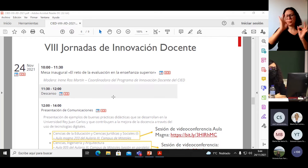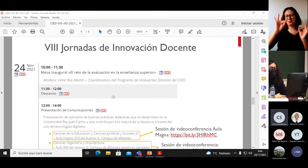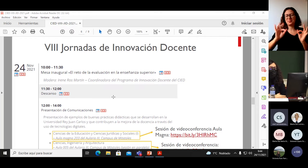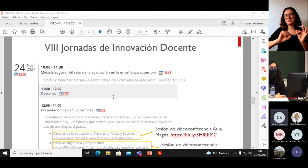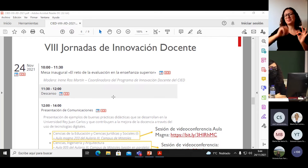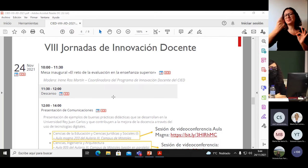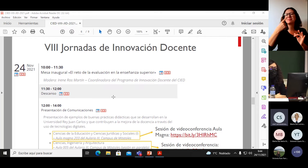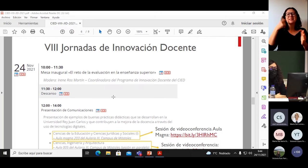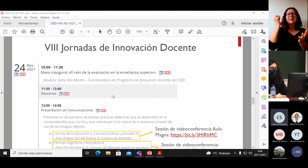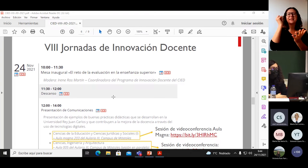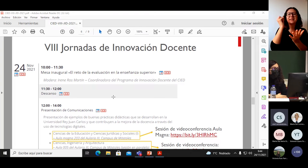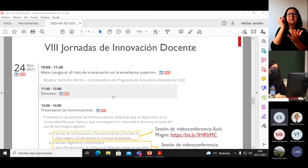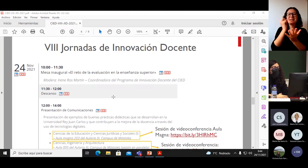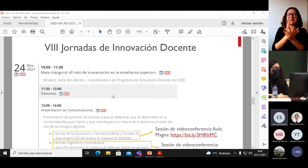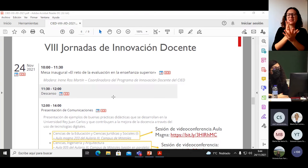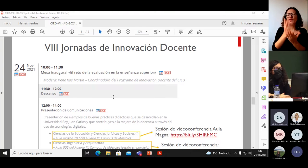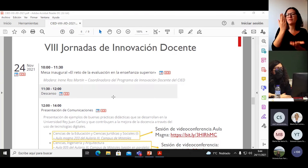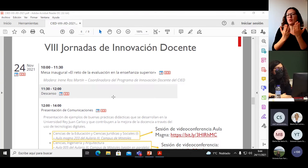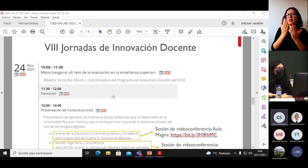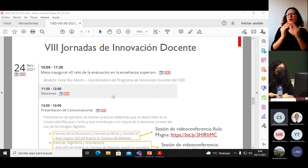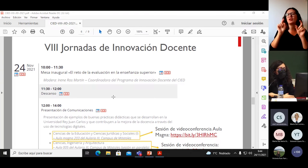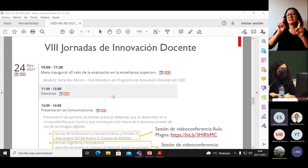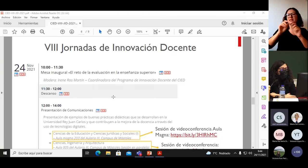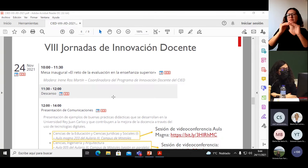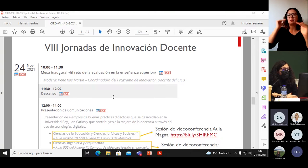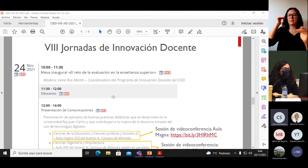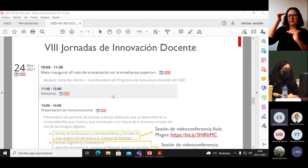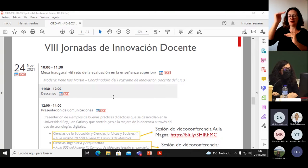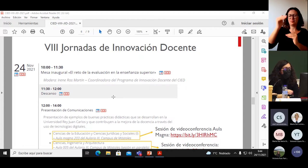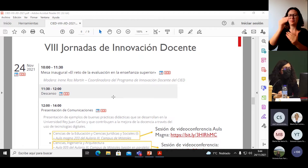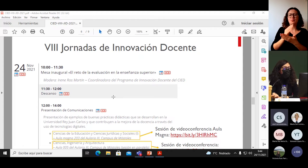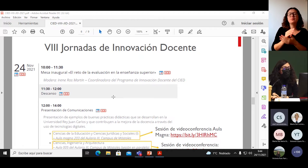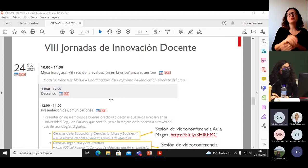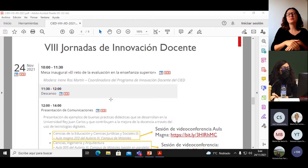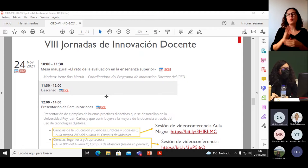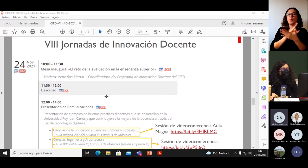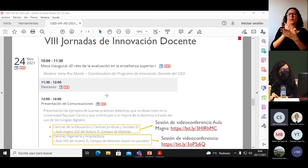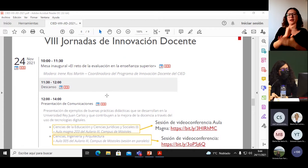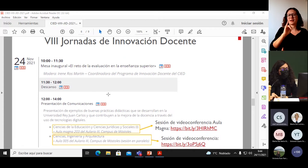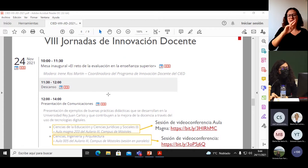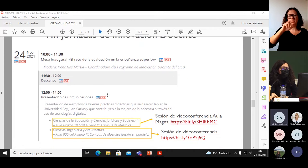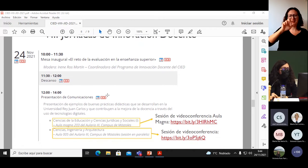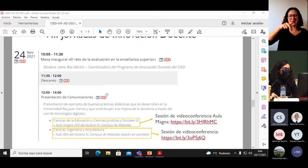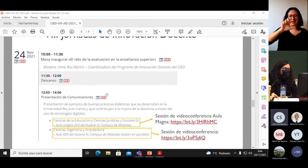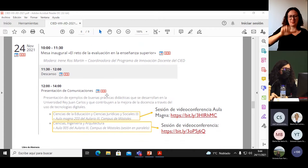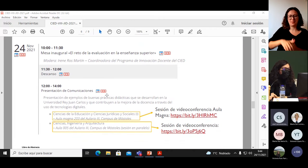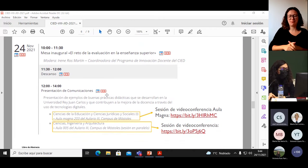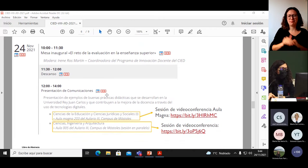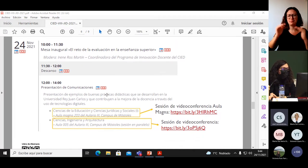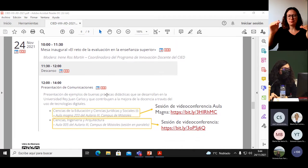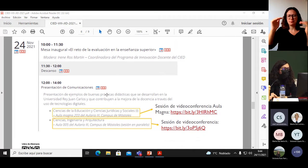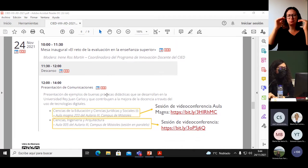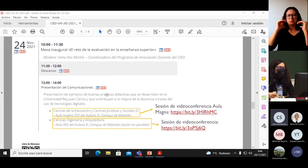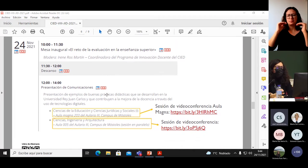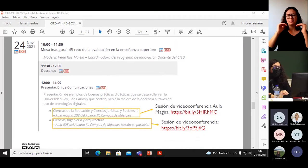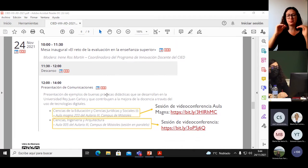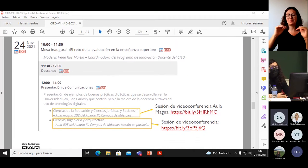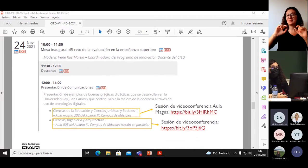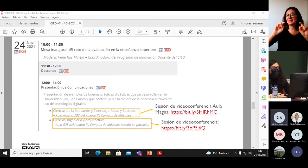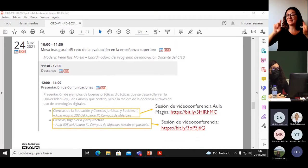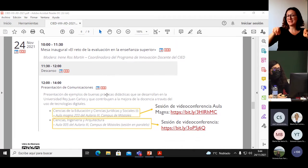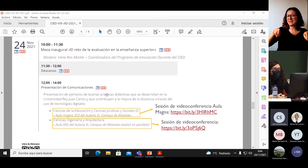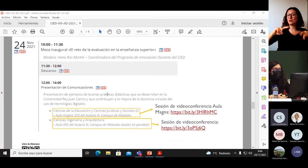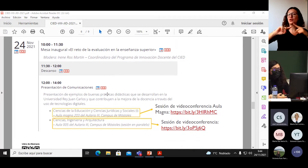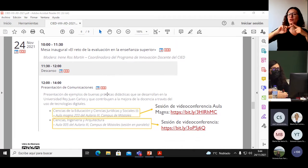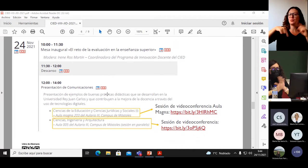reto de la evaluación en la enseñanza superior, que modera Irene M. Ross. A continuación, después del descanso, tendrá lugar